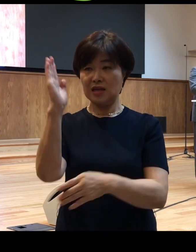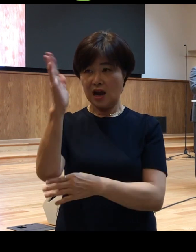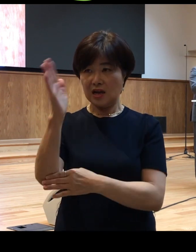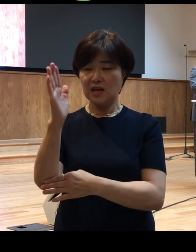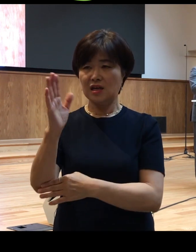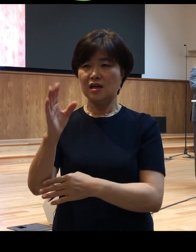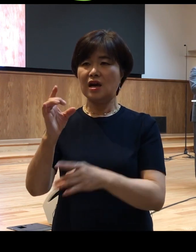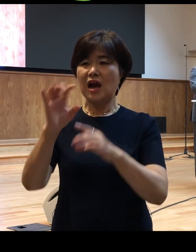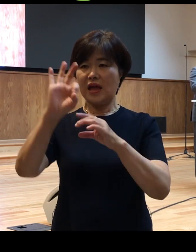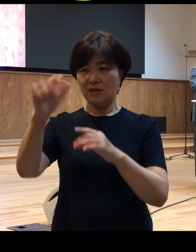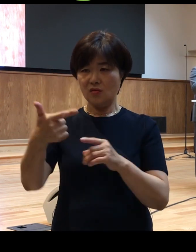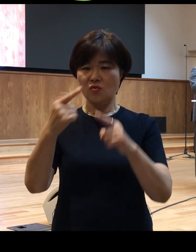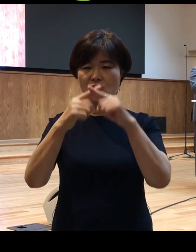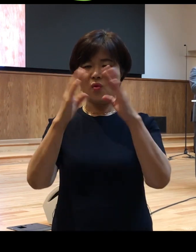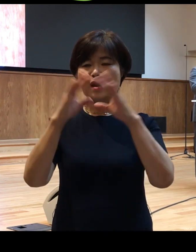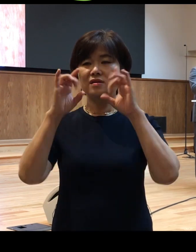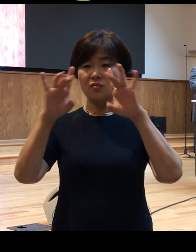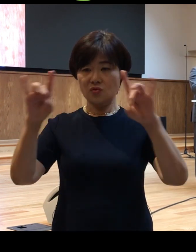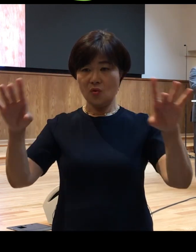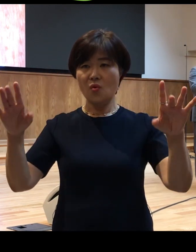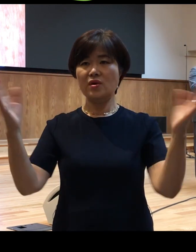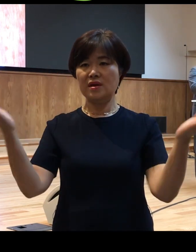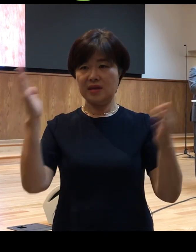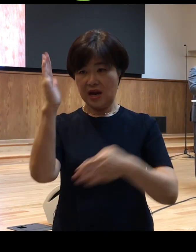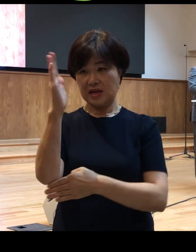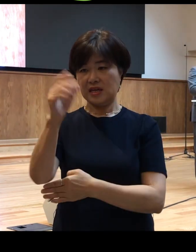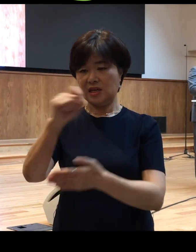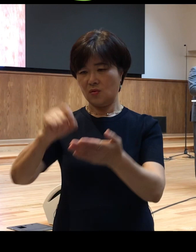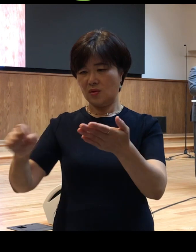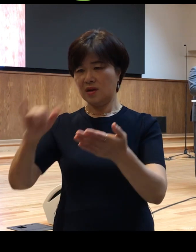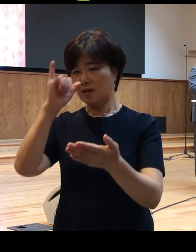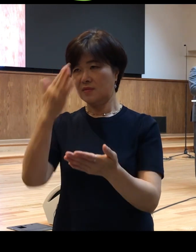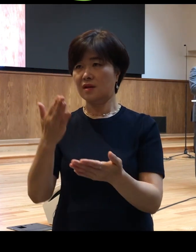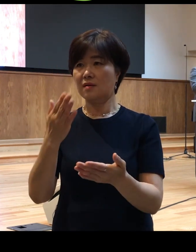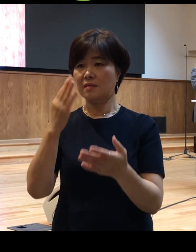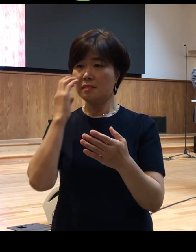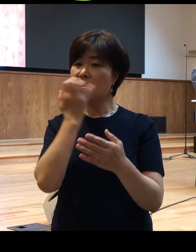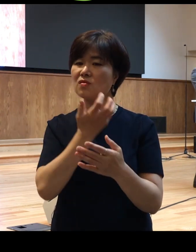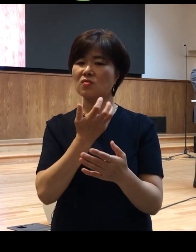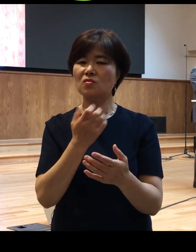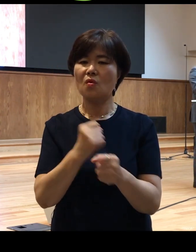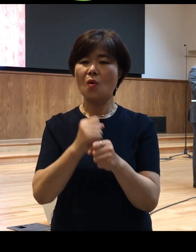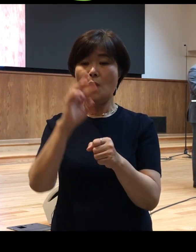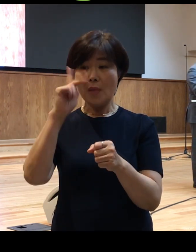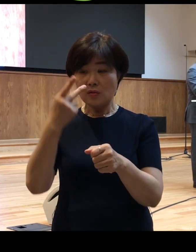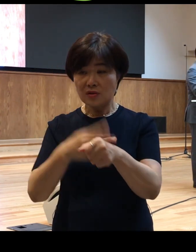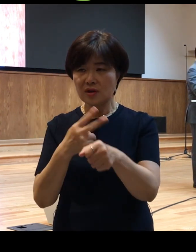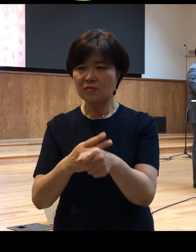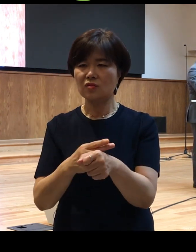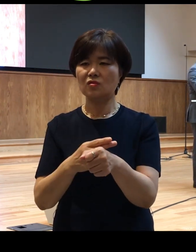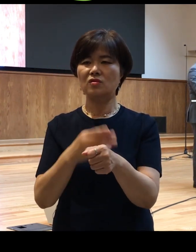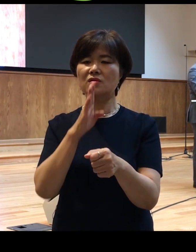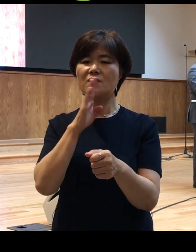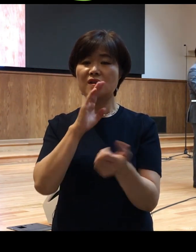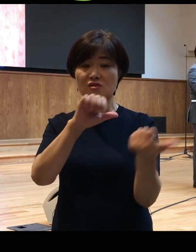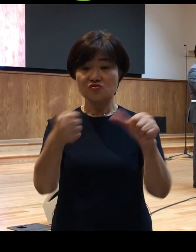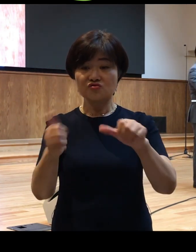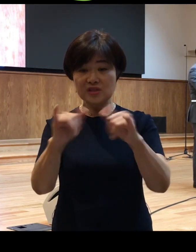이야기를 기록하고 있습니다 그럼 베드로도 바울도 그럼 죽은 자를 살리고 병든 자를